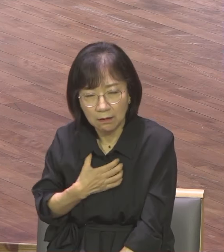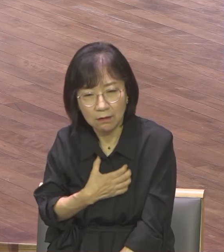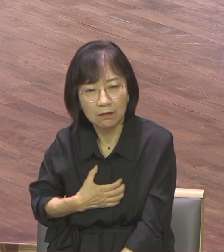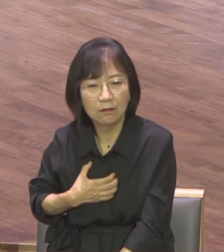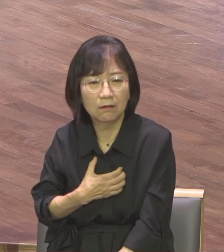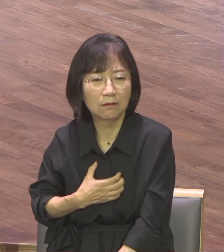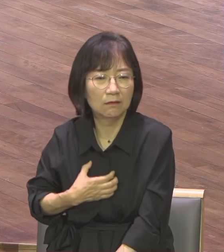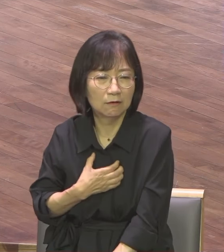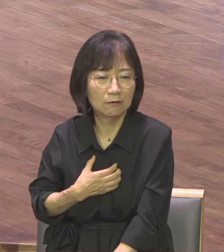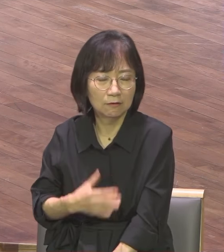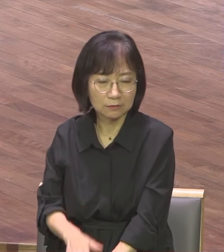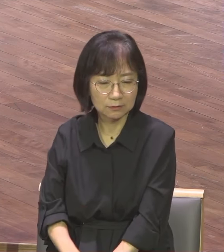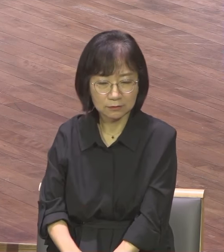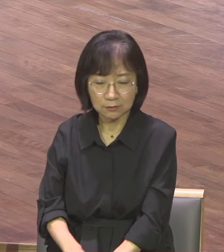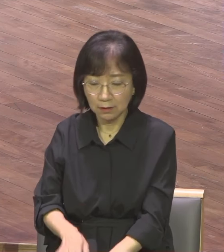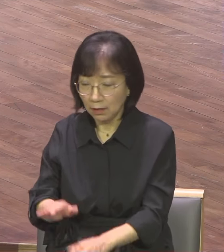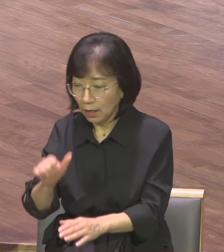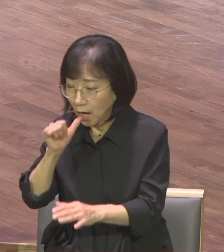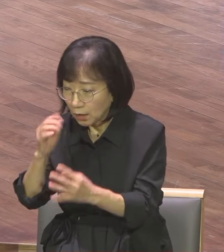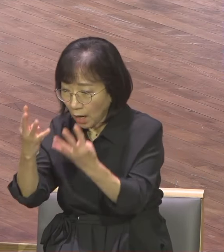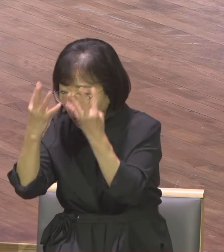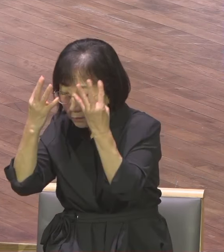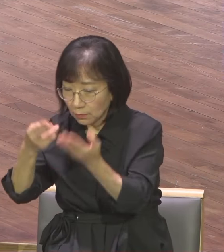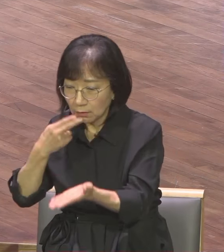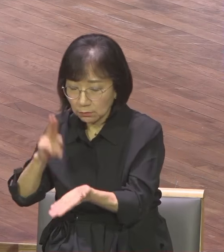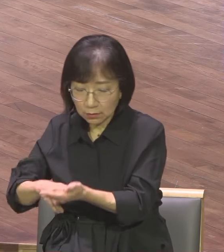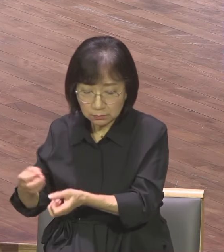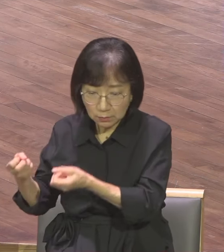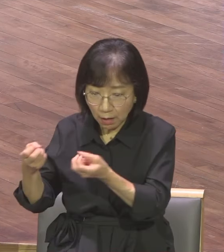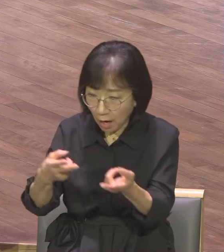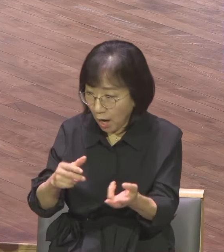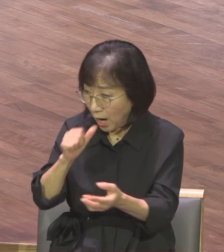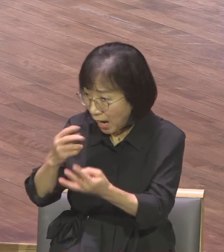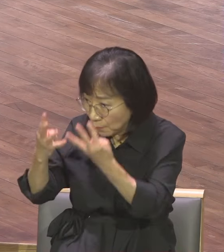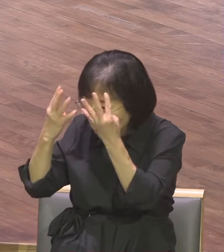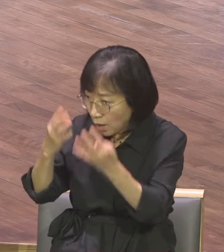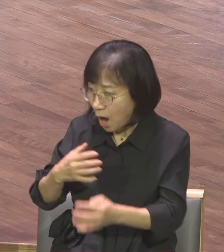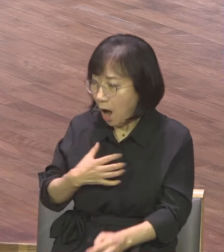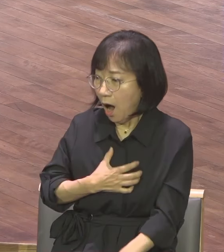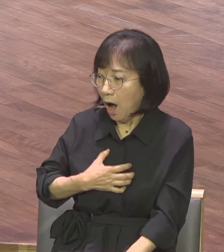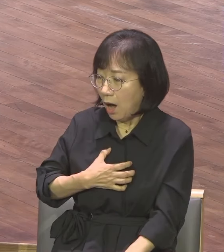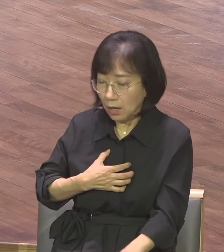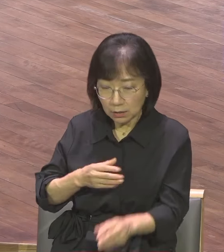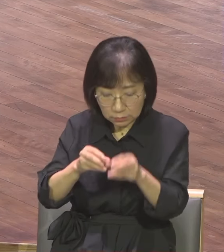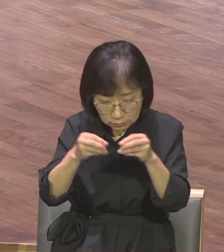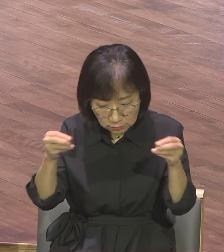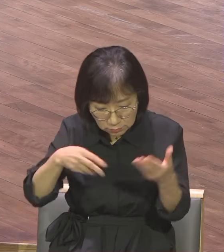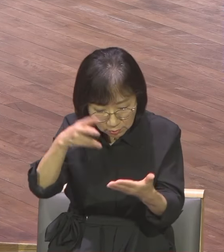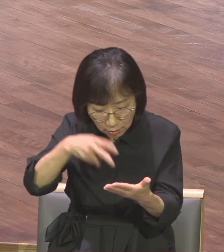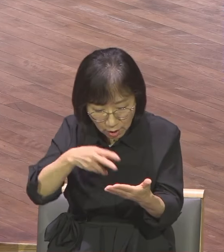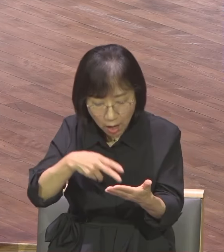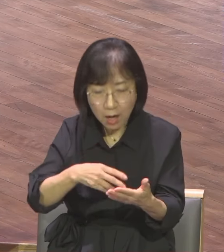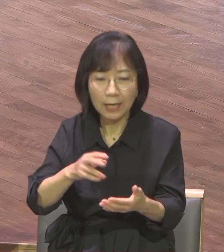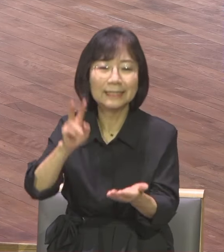바울의 편지의 내용이 뭐라 합니까? 찬성한다는 거예요 나는 신령한 복을 받았다는 거예요